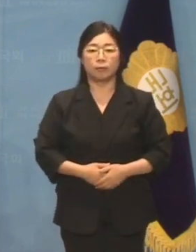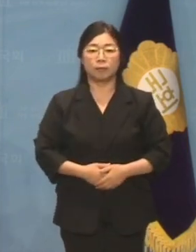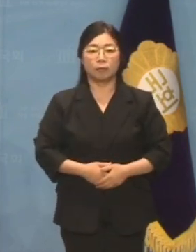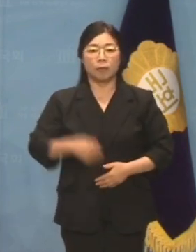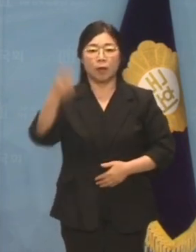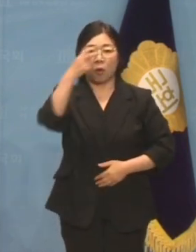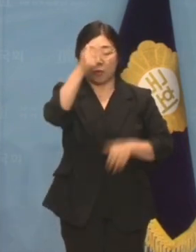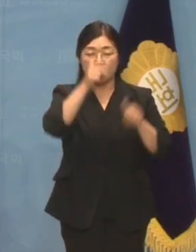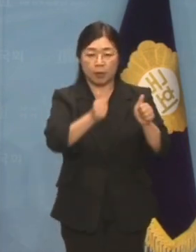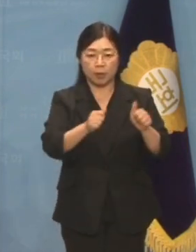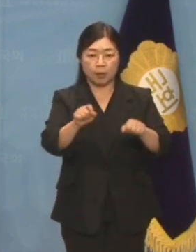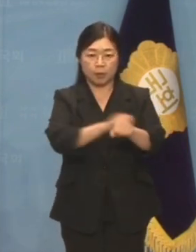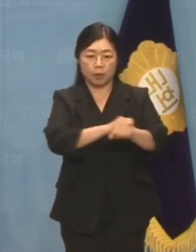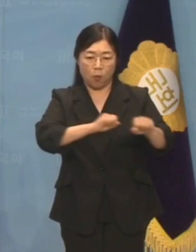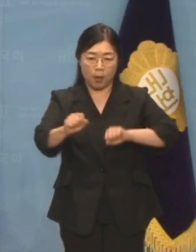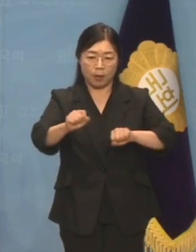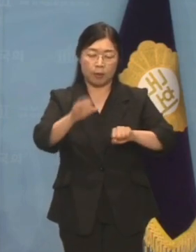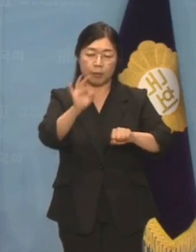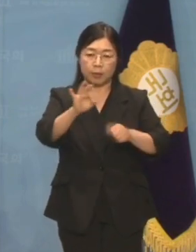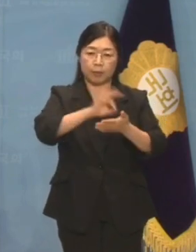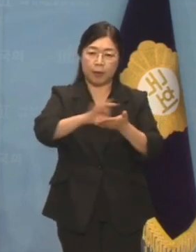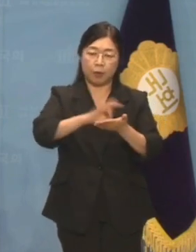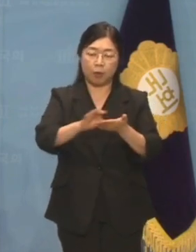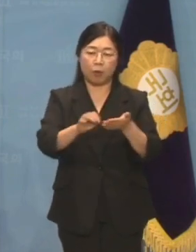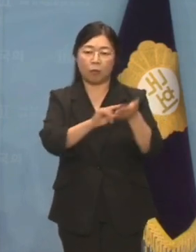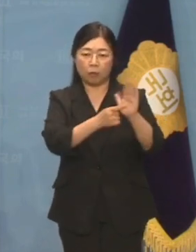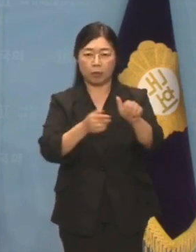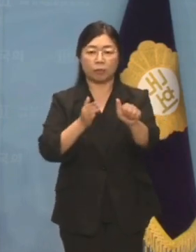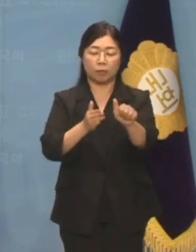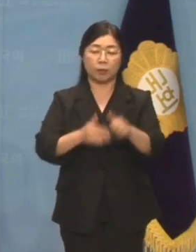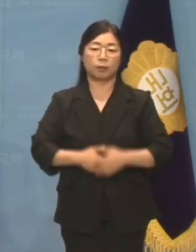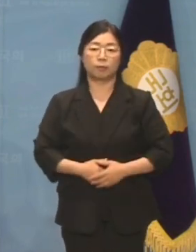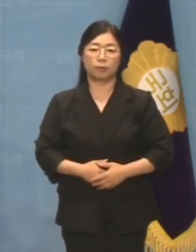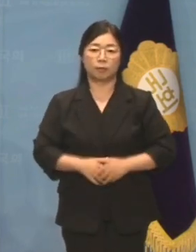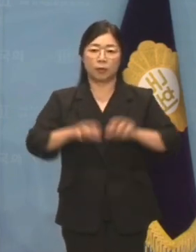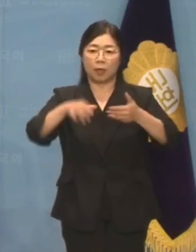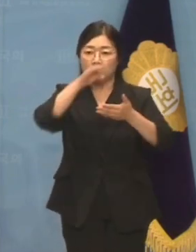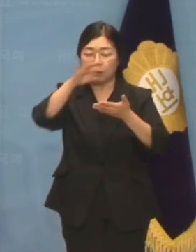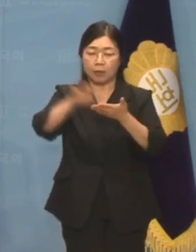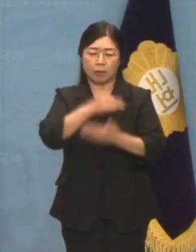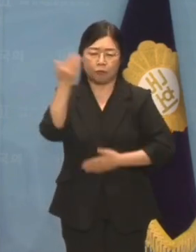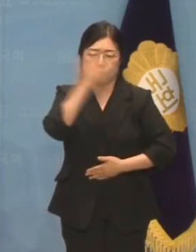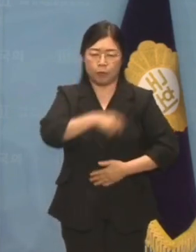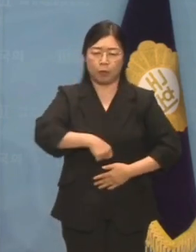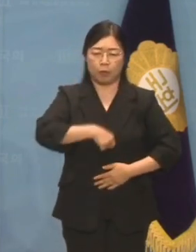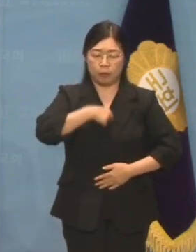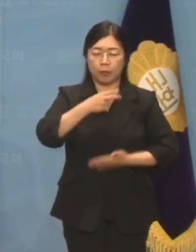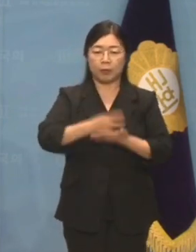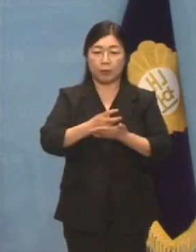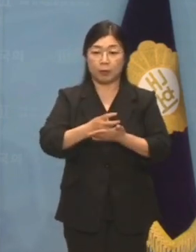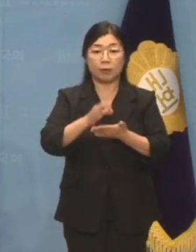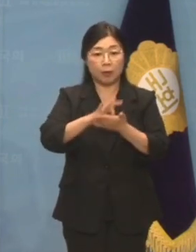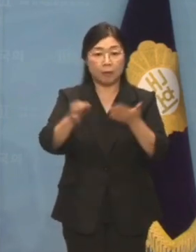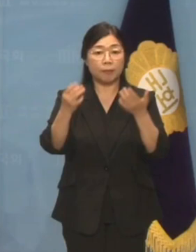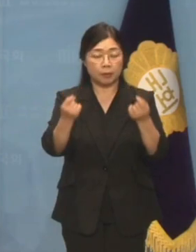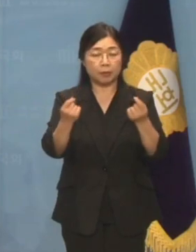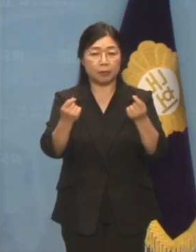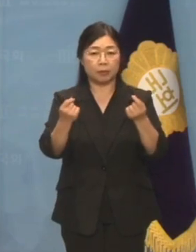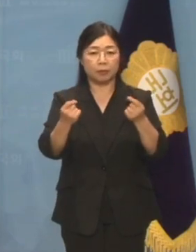특활비 내역 공개하십시오. 국가재정은 투명하고 원칙있게 쓰여져야 됩니다.